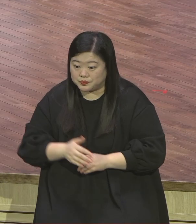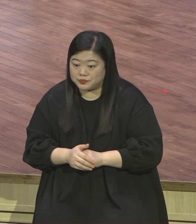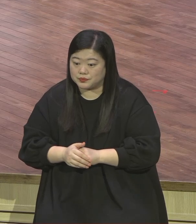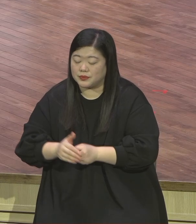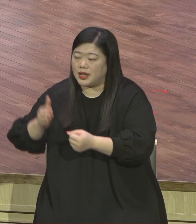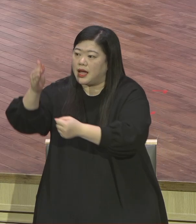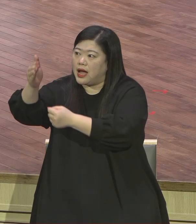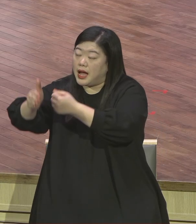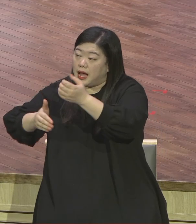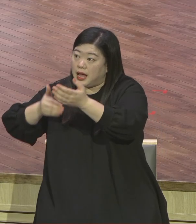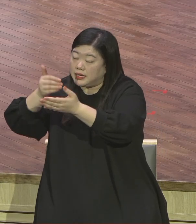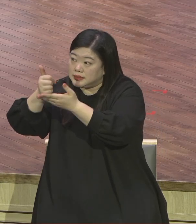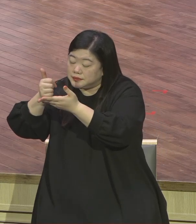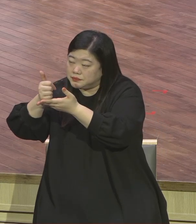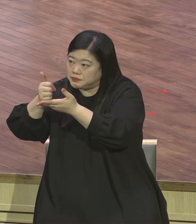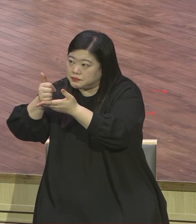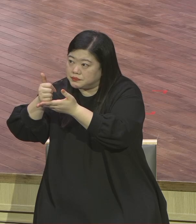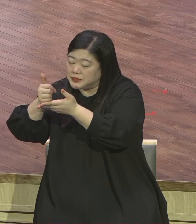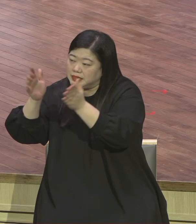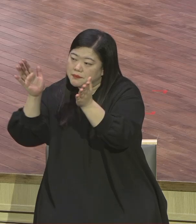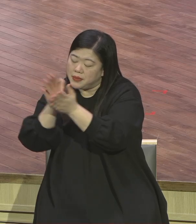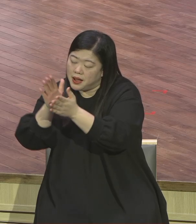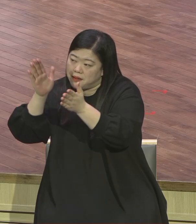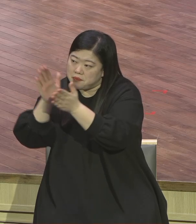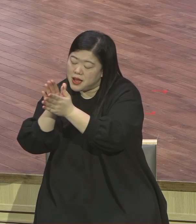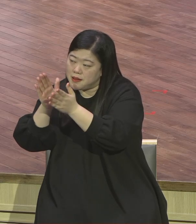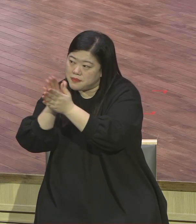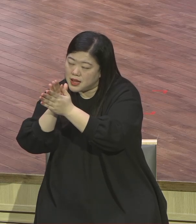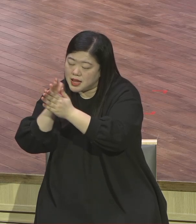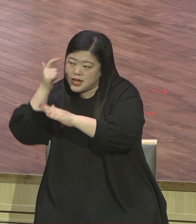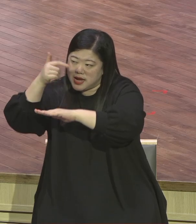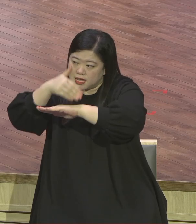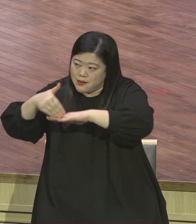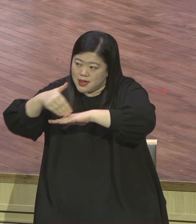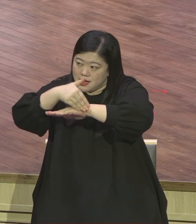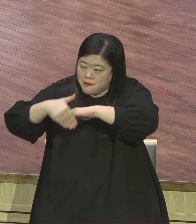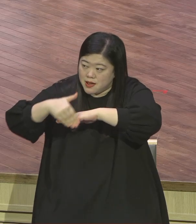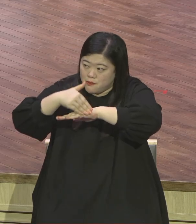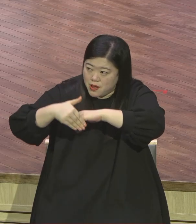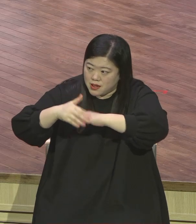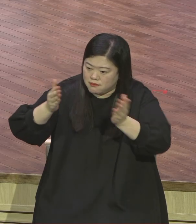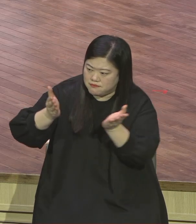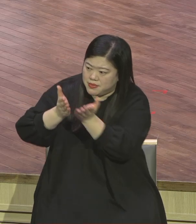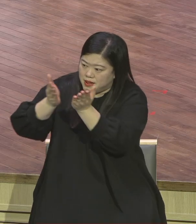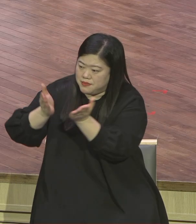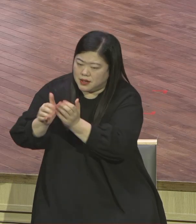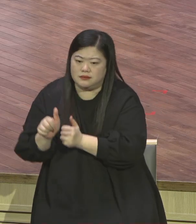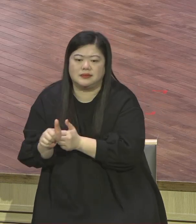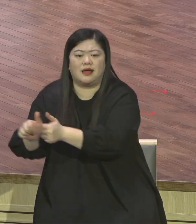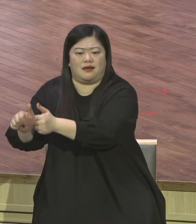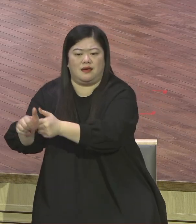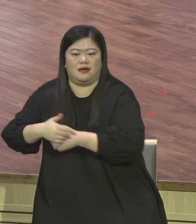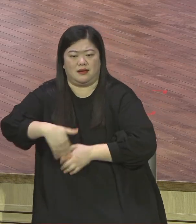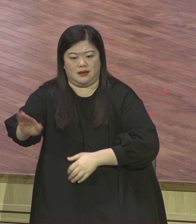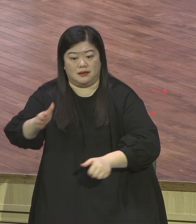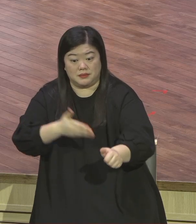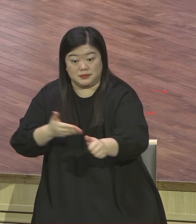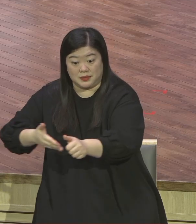리듬에 영격 박차를 맞추면서 응답을 체험하는 언양인생대기를 점으로 축복합니다 결론입니다